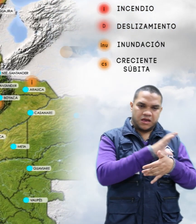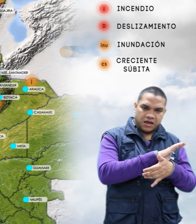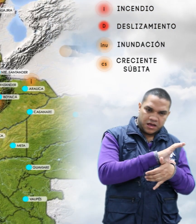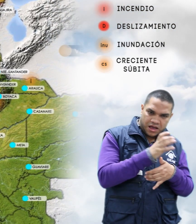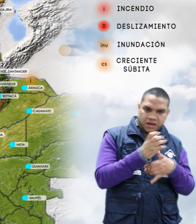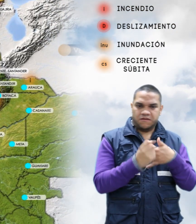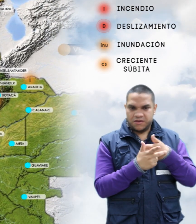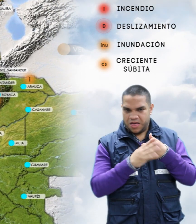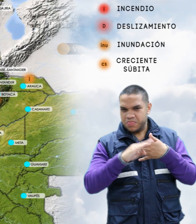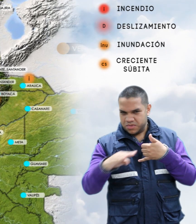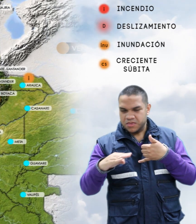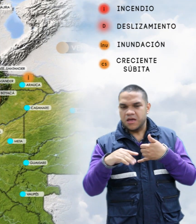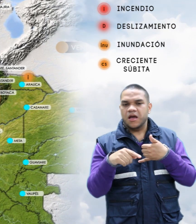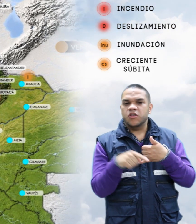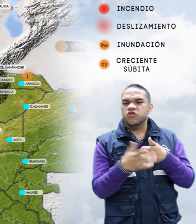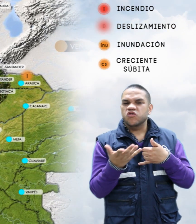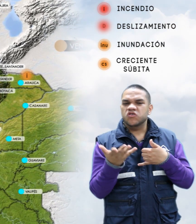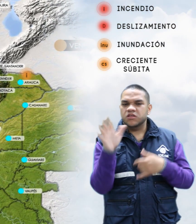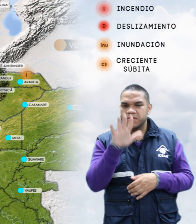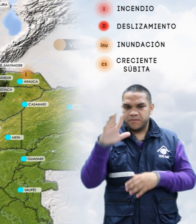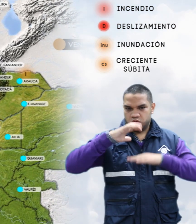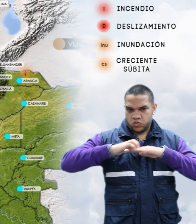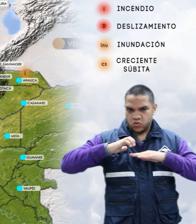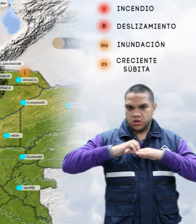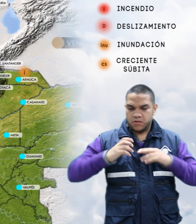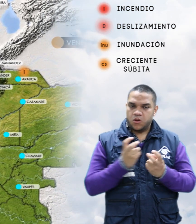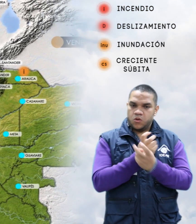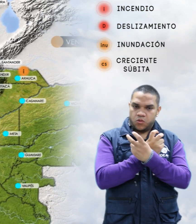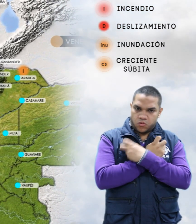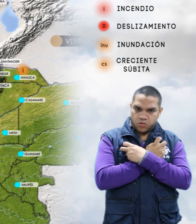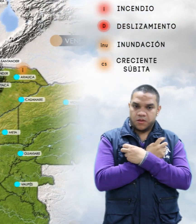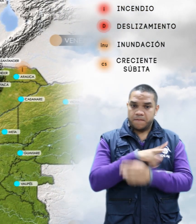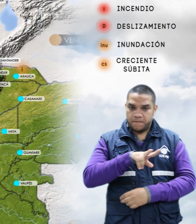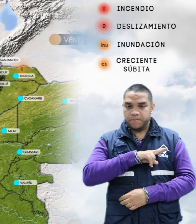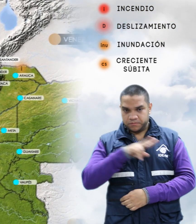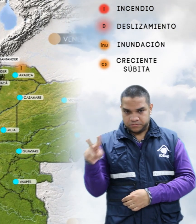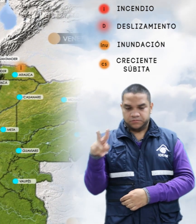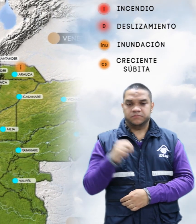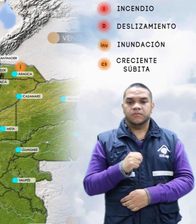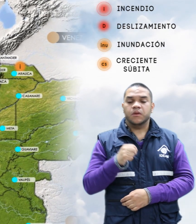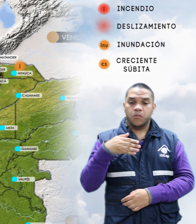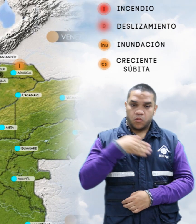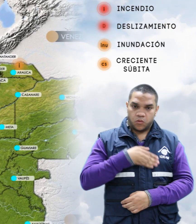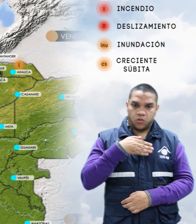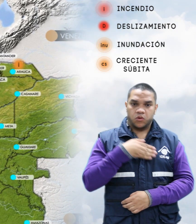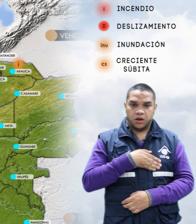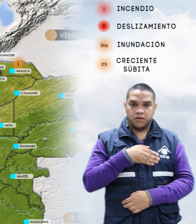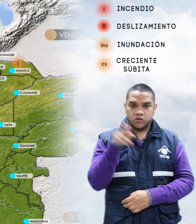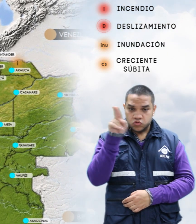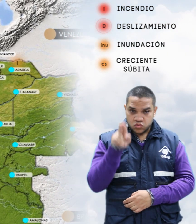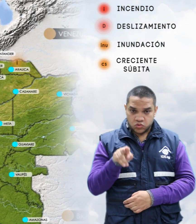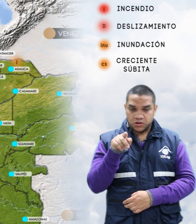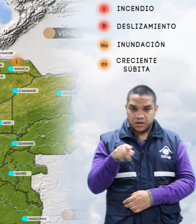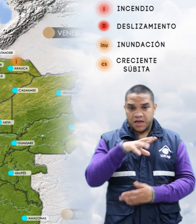particularmente sobre los departamentos de Tolima, Huila, Valle del Cauca, Bolívar, Sucre,